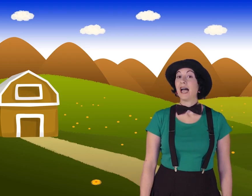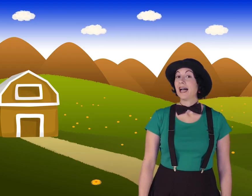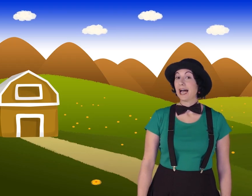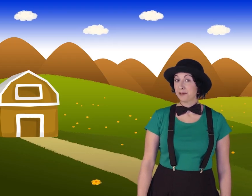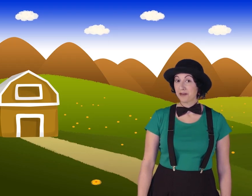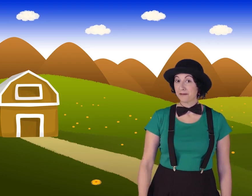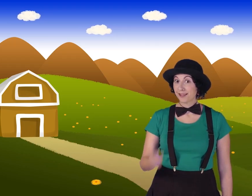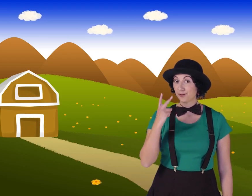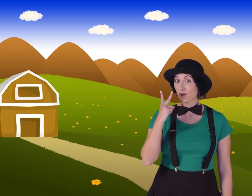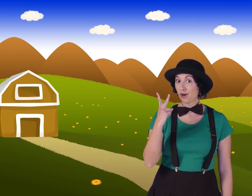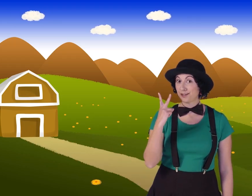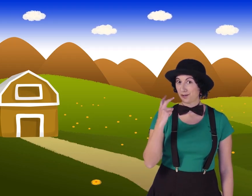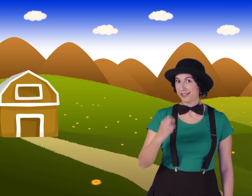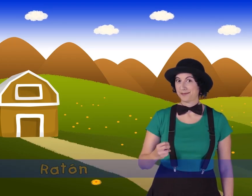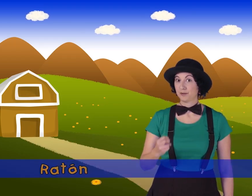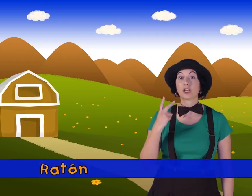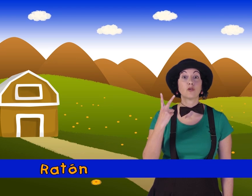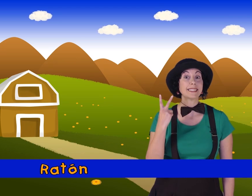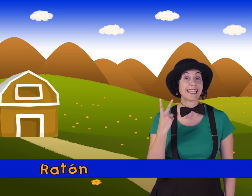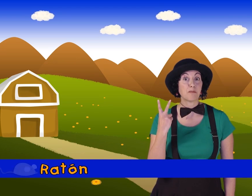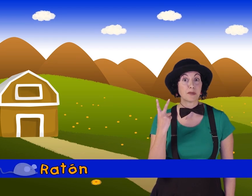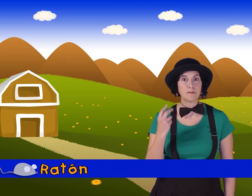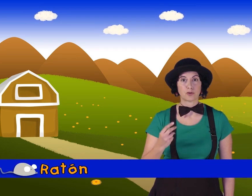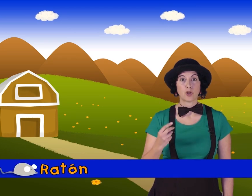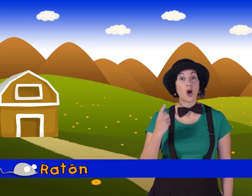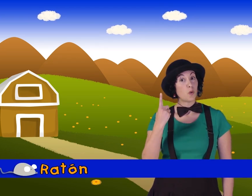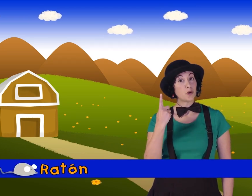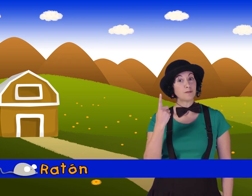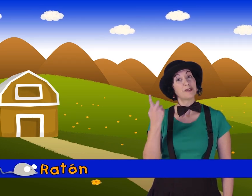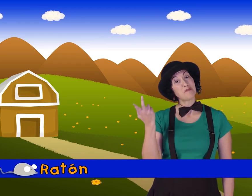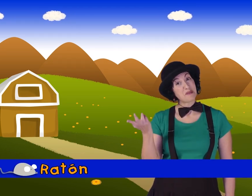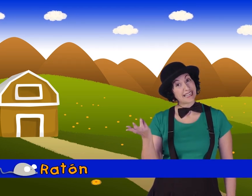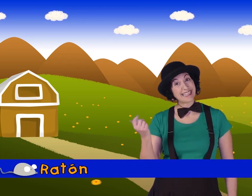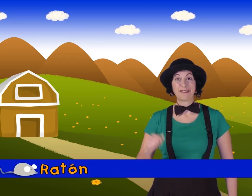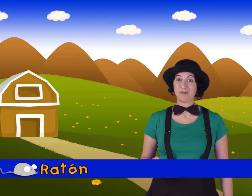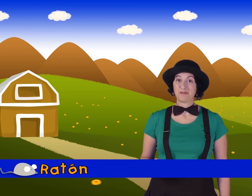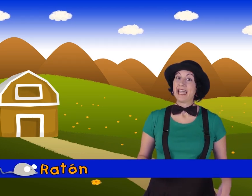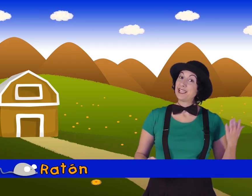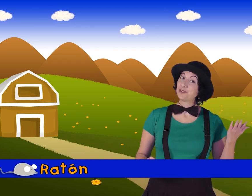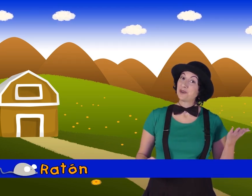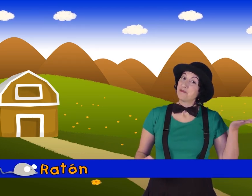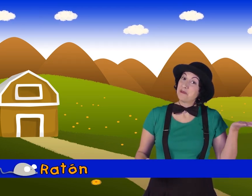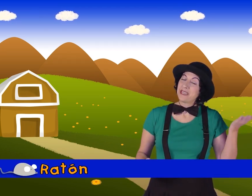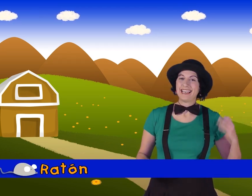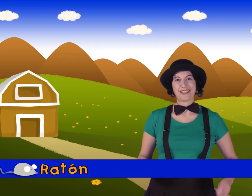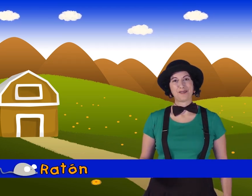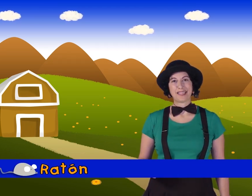Había una vez dos ratones, dos ratones que eran primos. Uno vivía en el campo y el otro vivía en la ciudad.